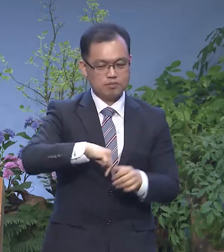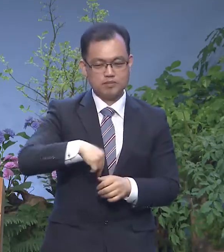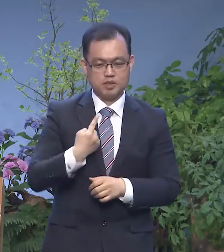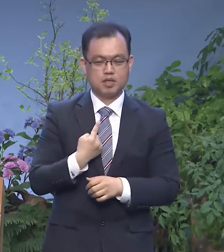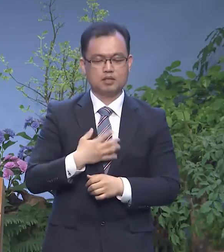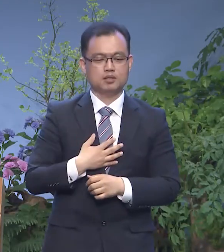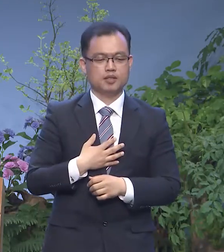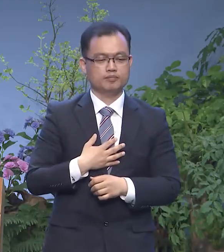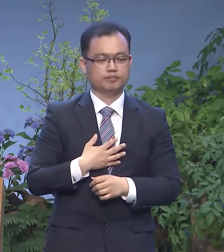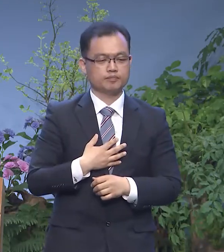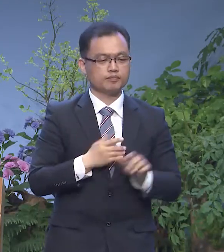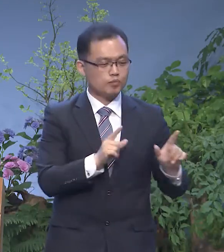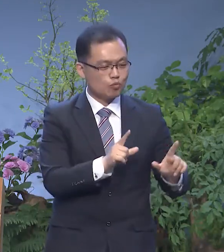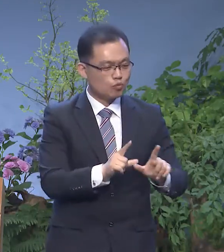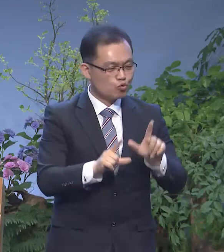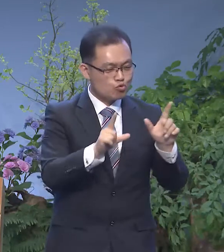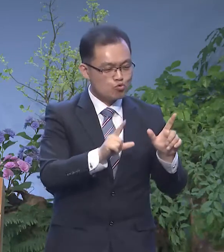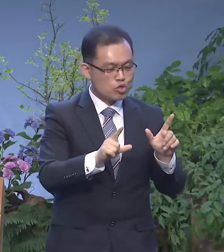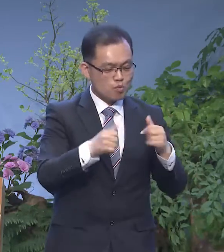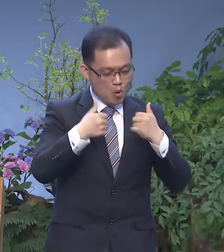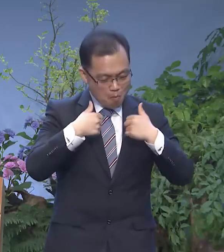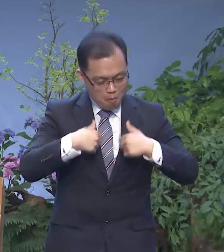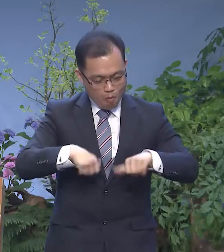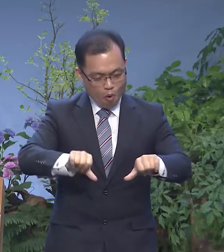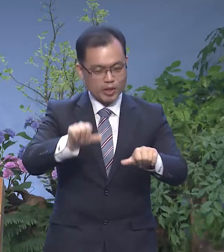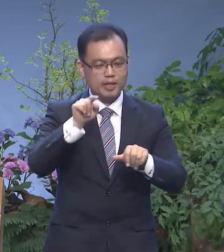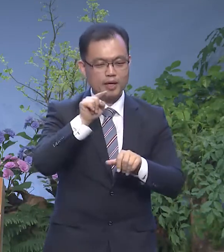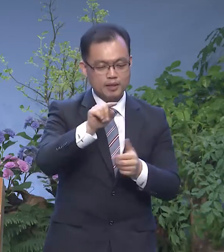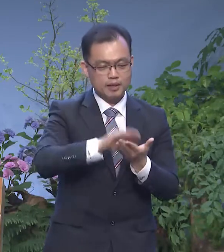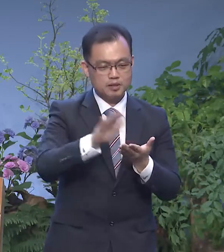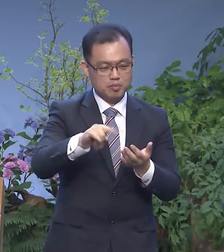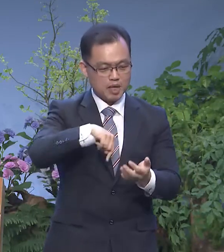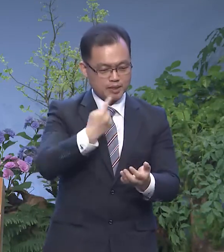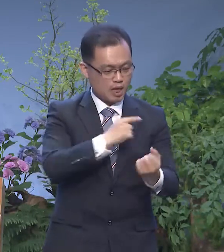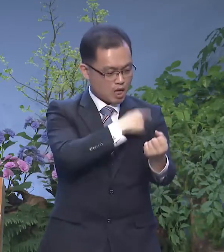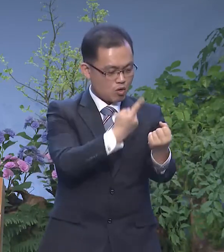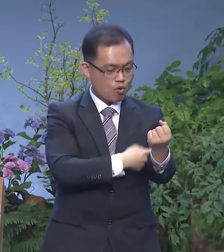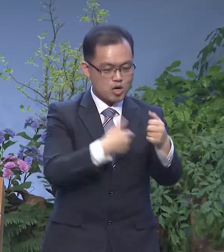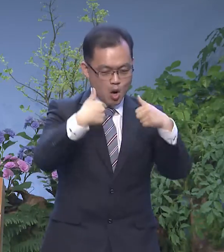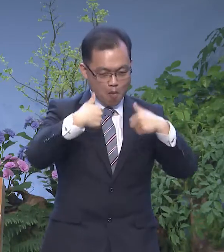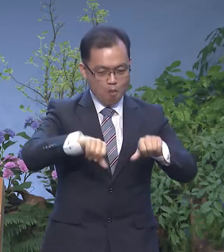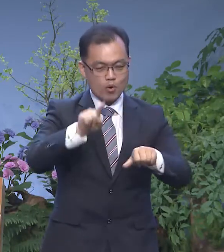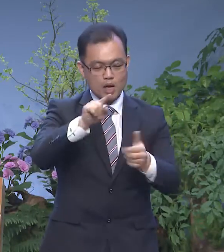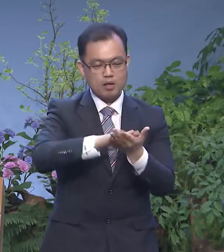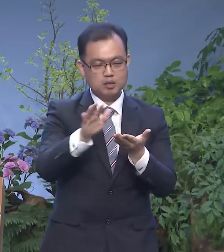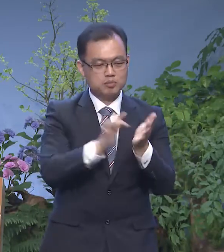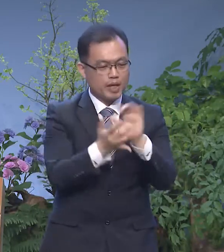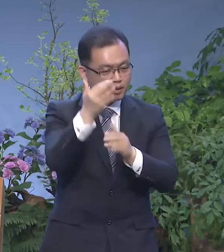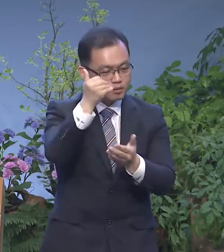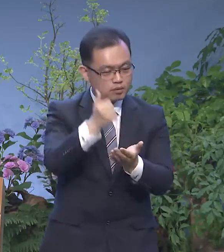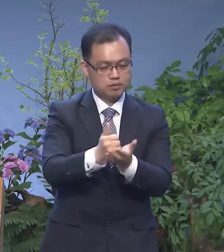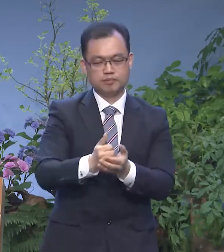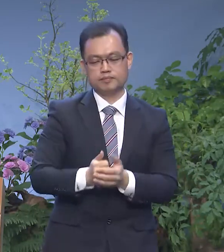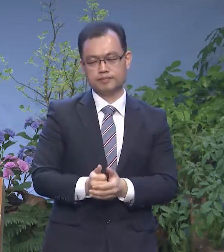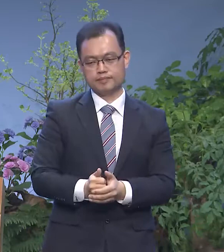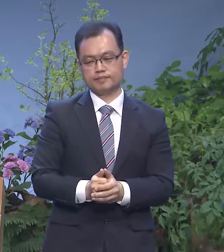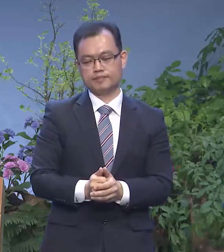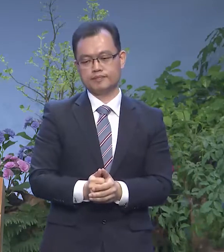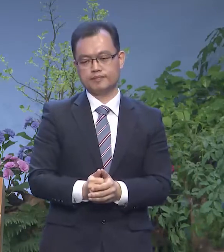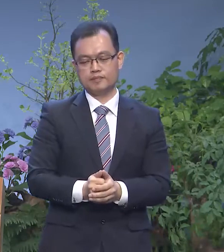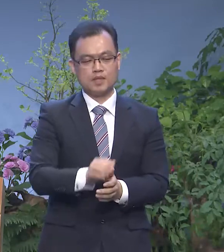누림을 포기하는 것입니다 자기 권리를 포기하는 것입니다 예수님은 예수님의 성김은